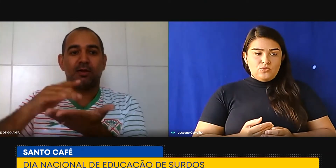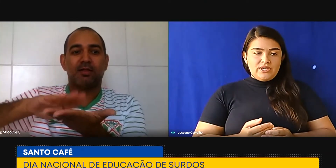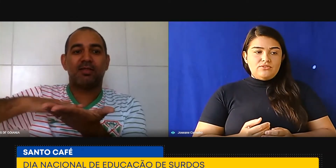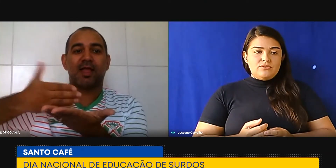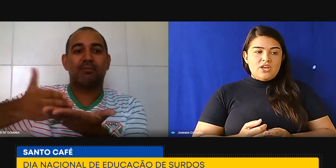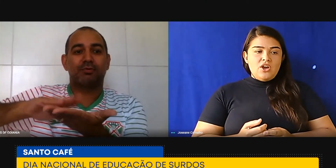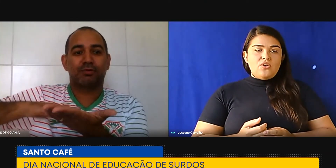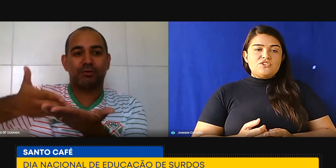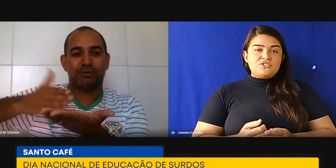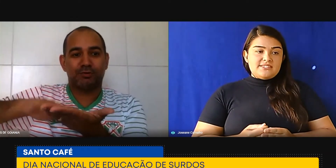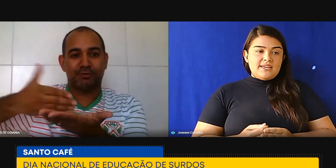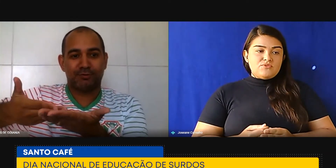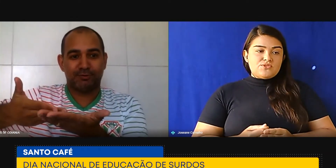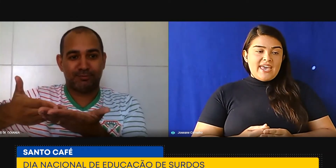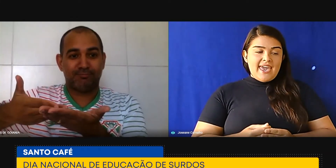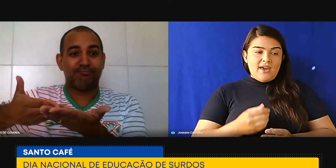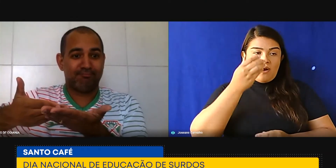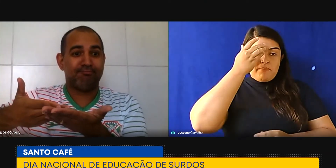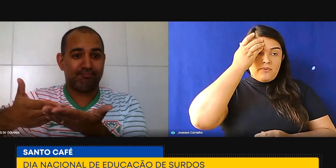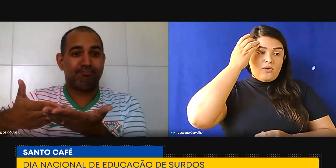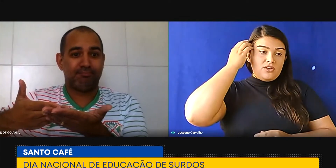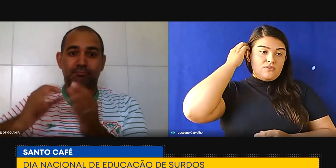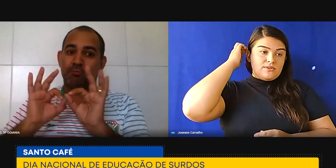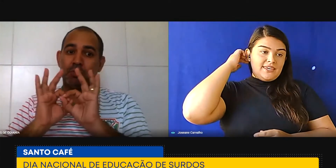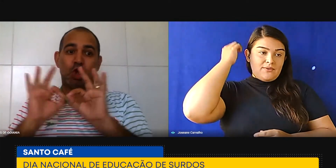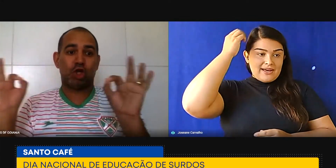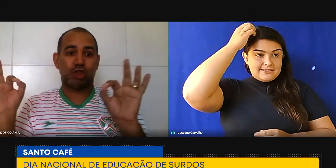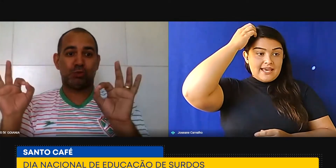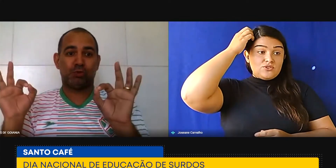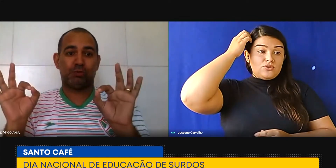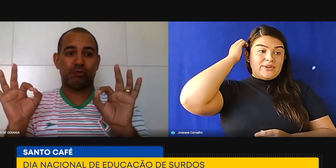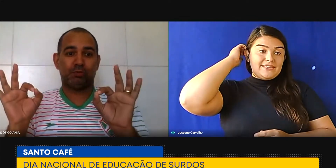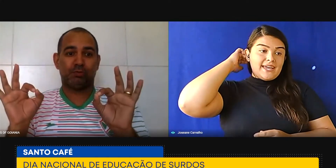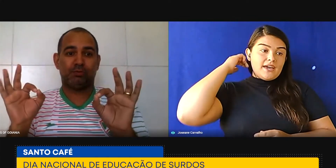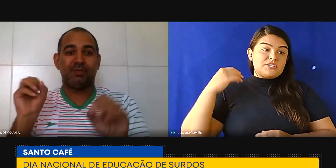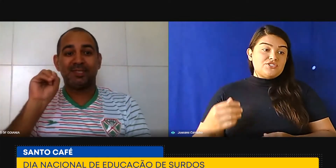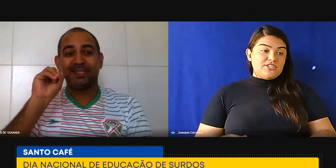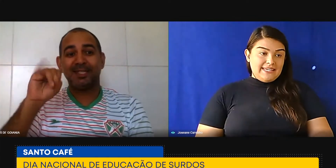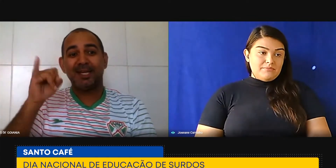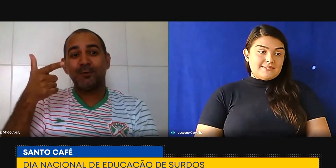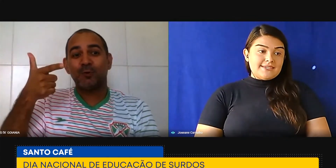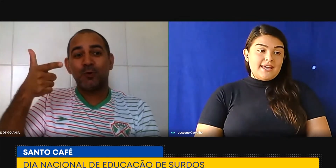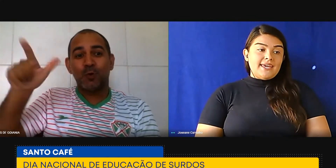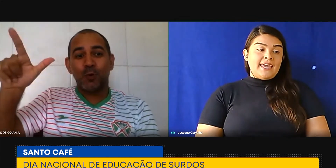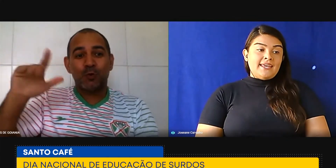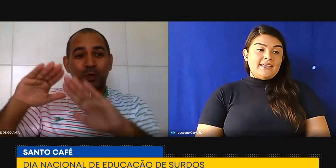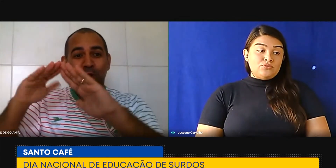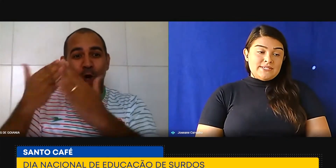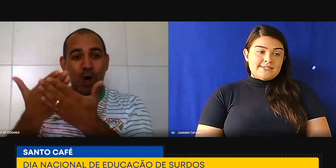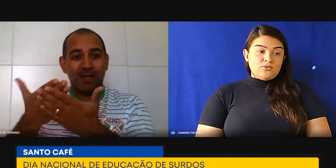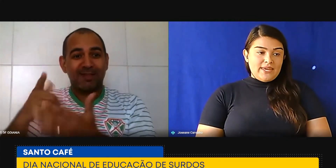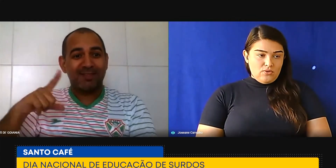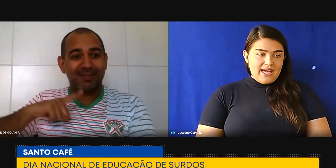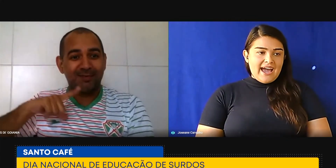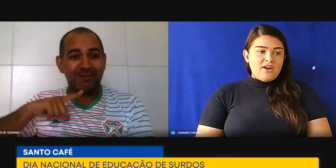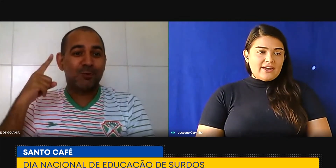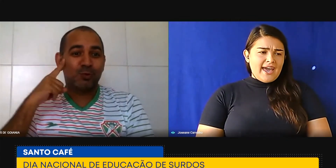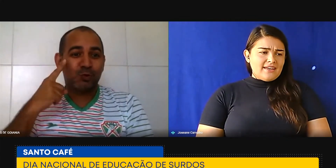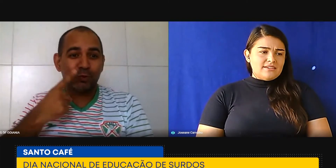muito. Hoje, temos o apoio e o acesso do intérprete de Libras no ensino regular. Cada